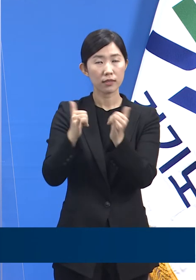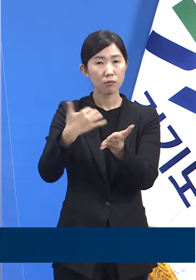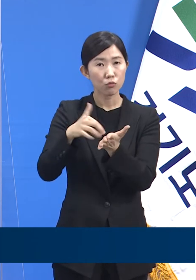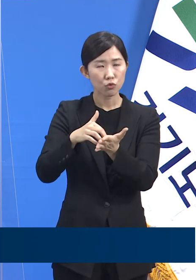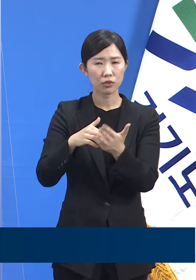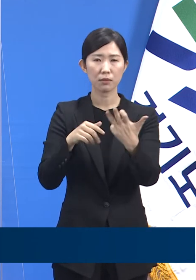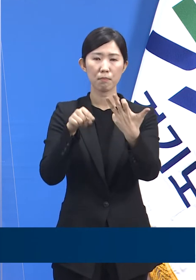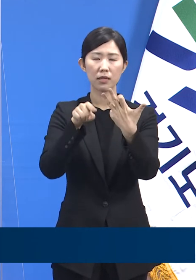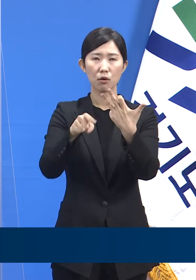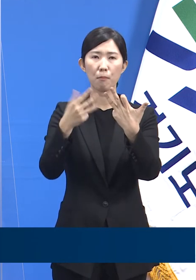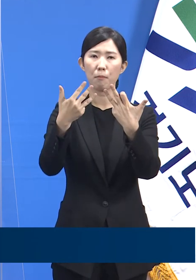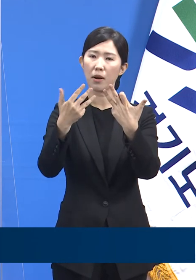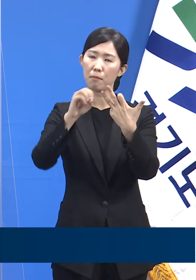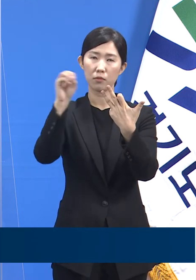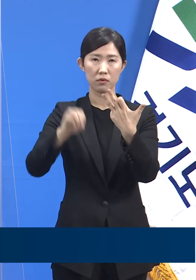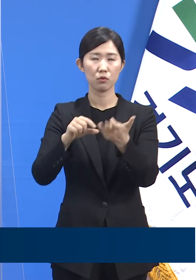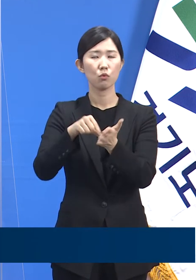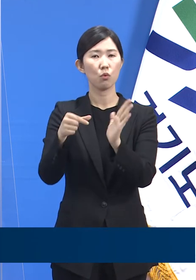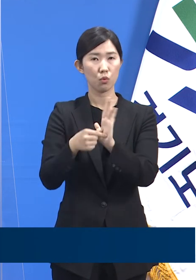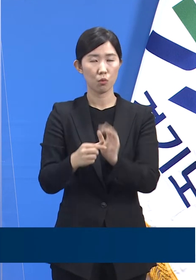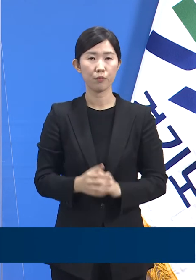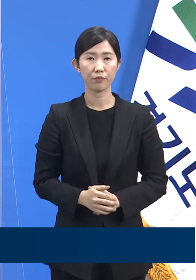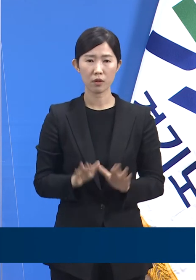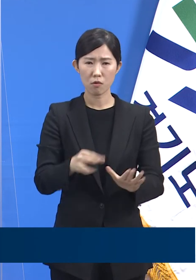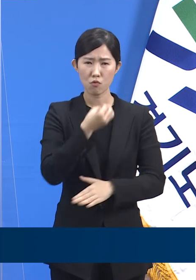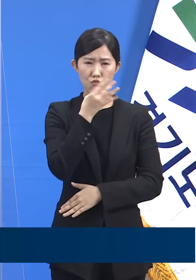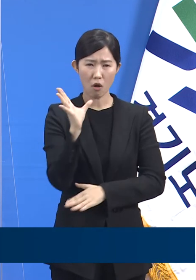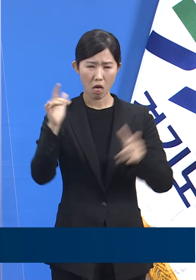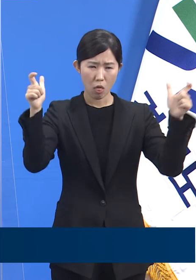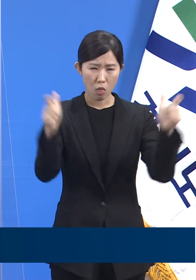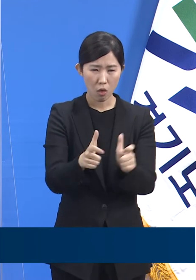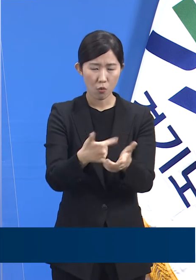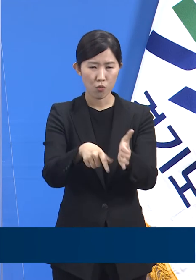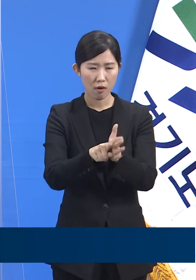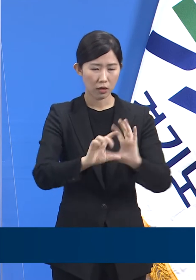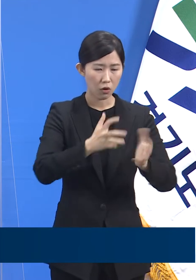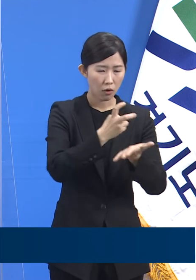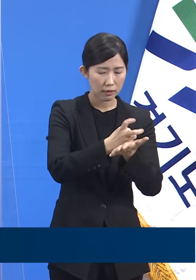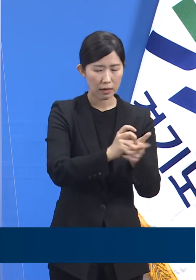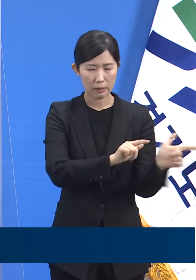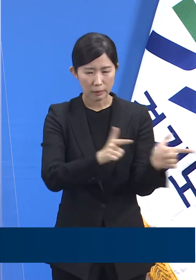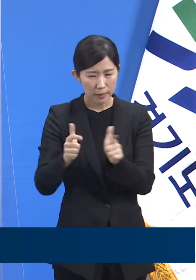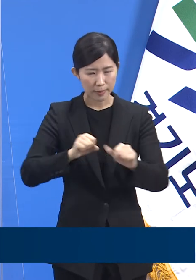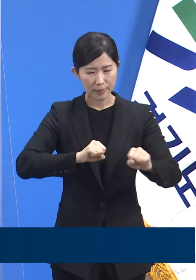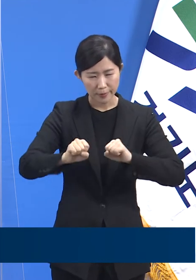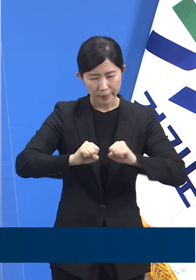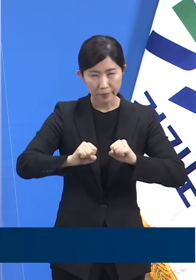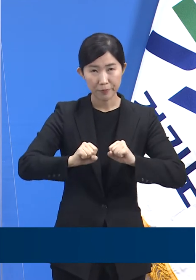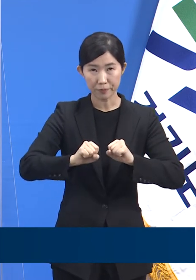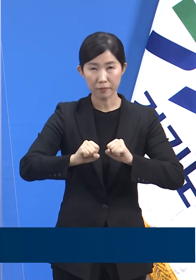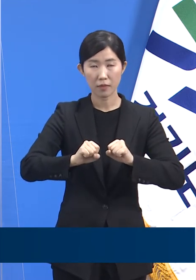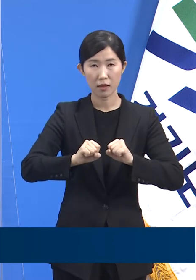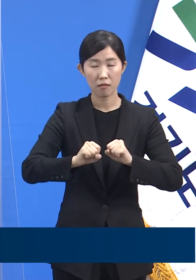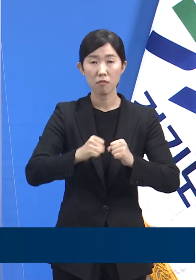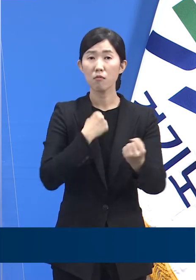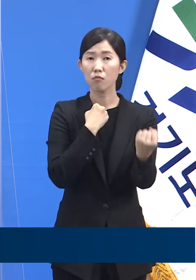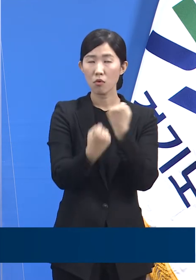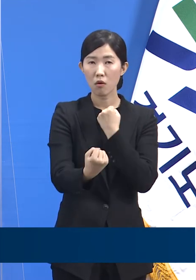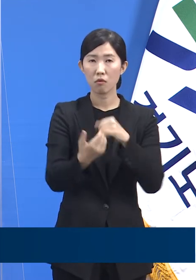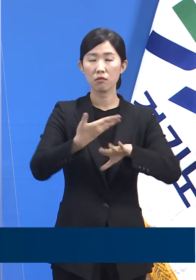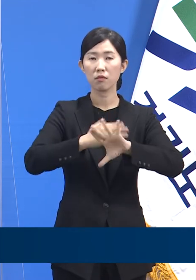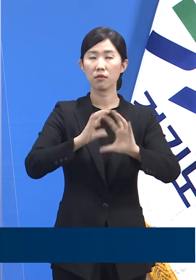유행을 차단하기 위한 다양한 정책을 활발히 수행했음에도 외국인 확진자의 증가 흐름은